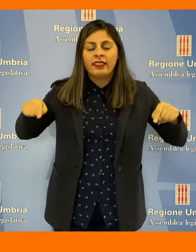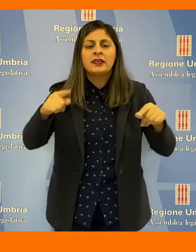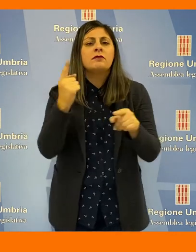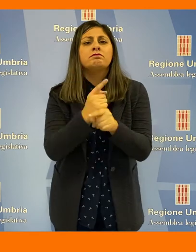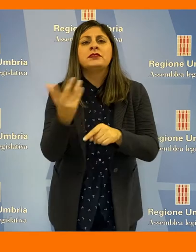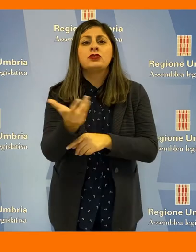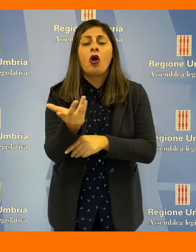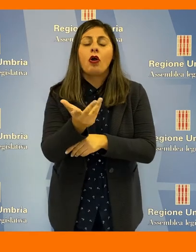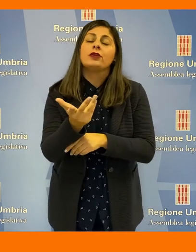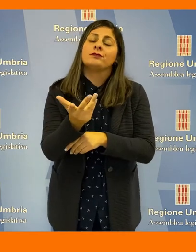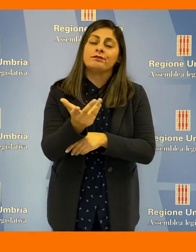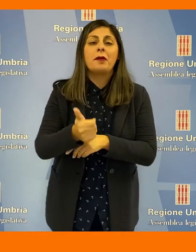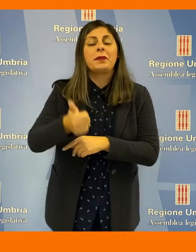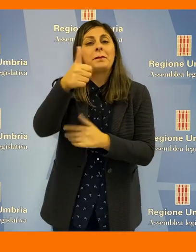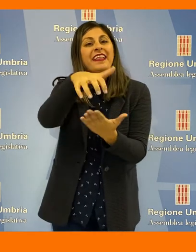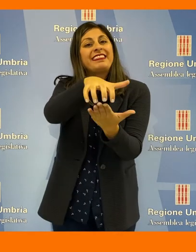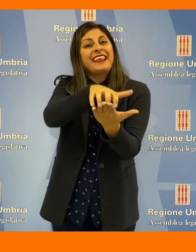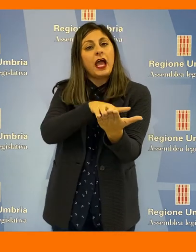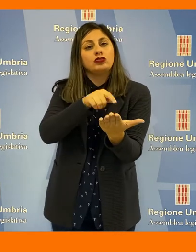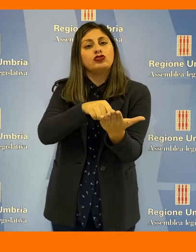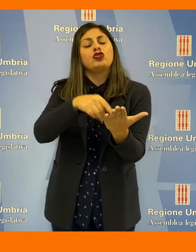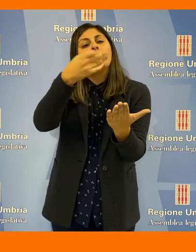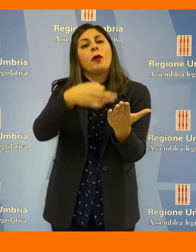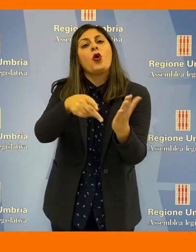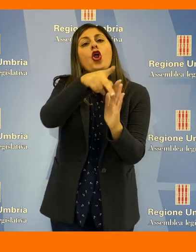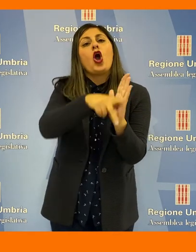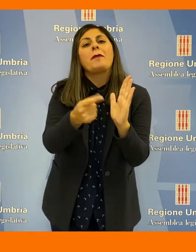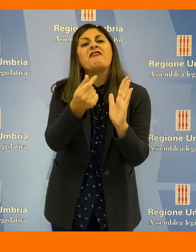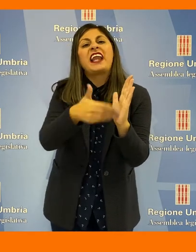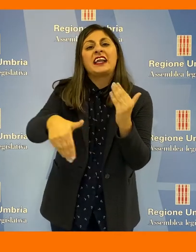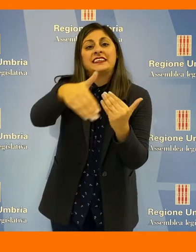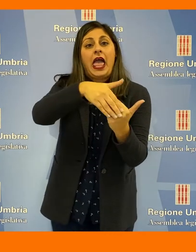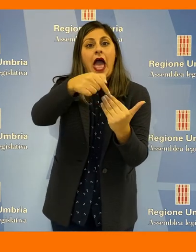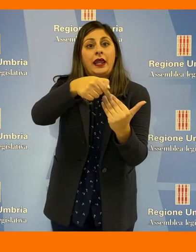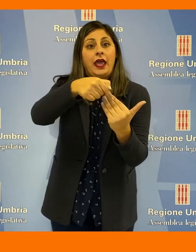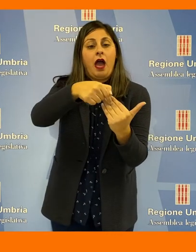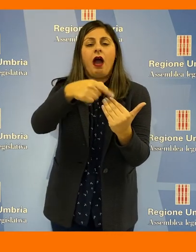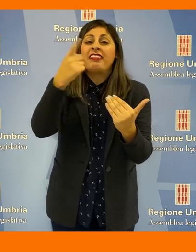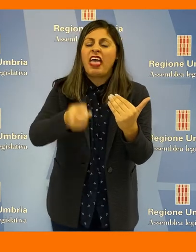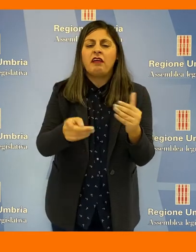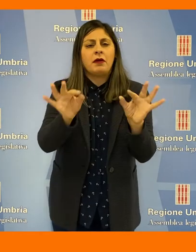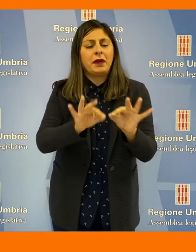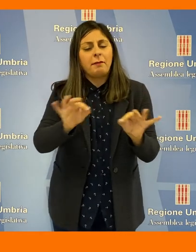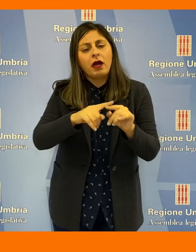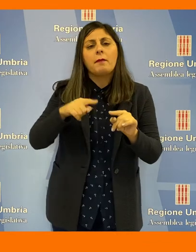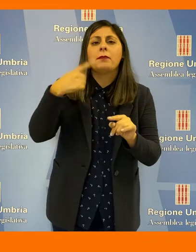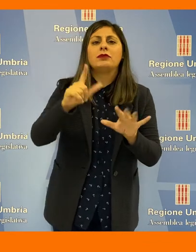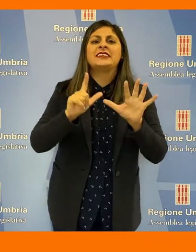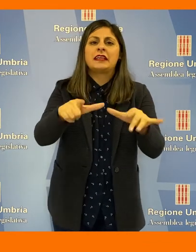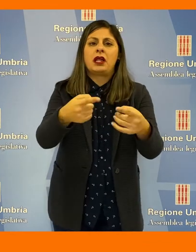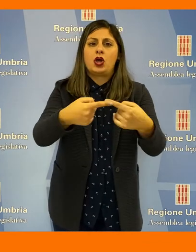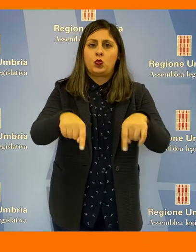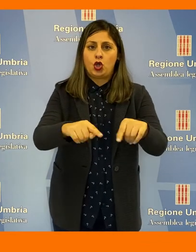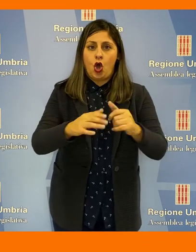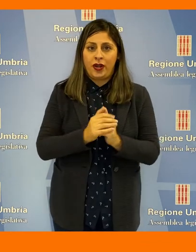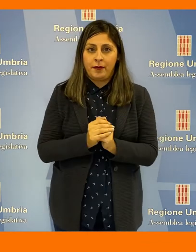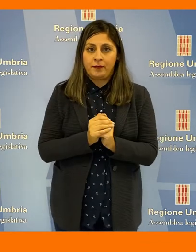interessati, necessita della predisposizione testuale della norma finanziaria che verrà messa a punto per la riunione della prossima